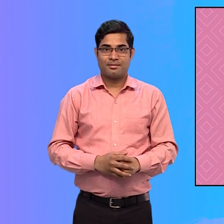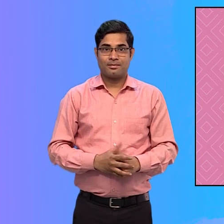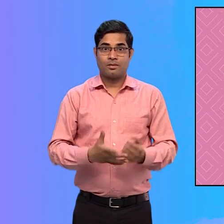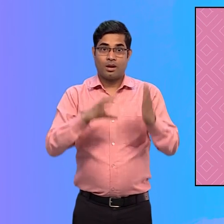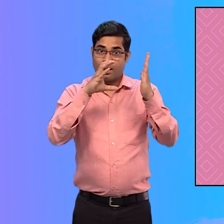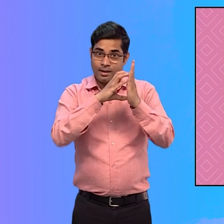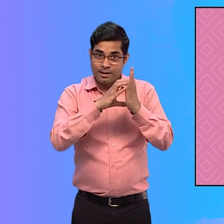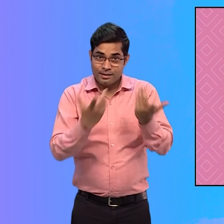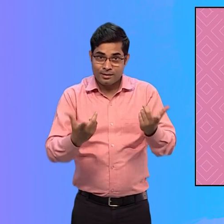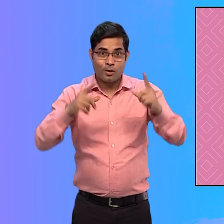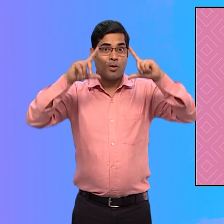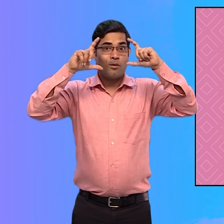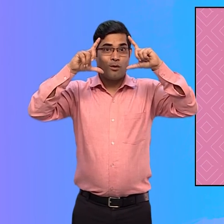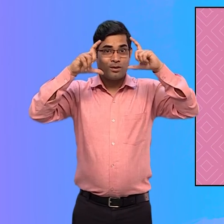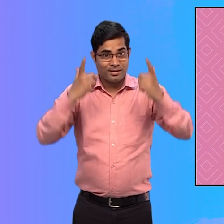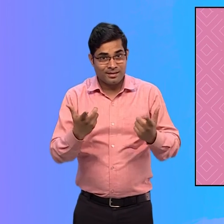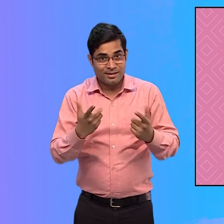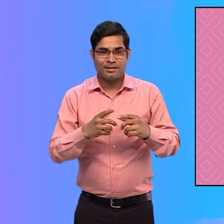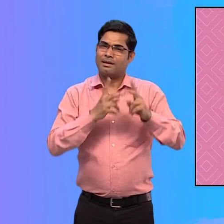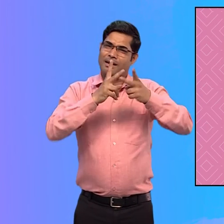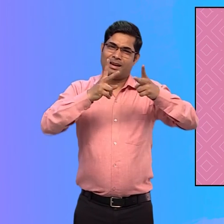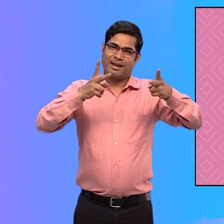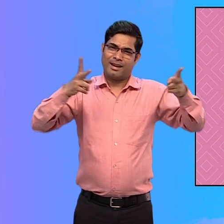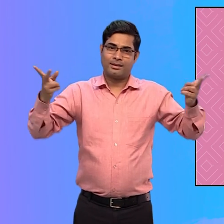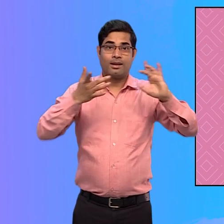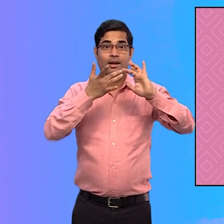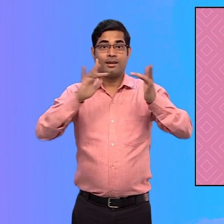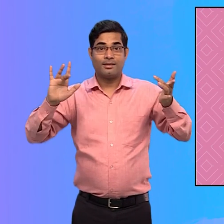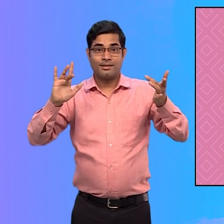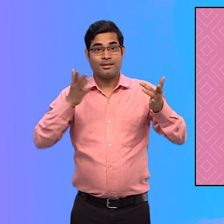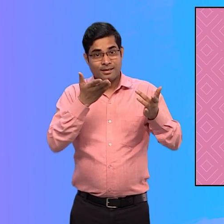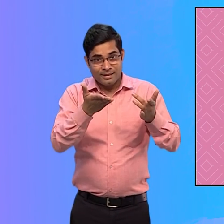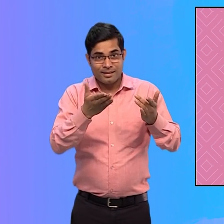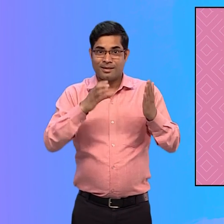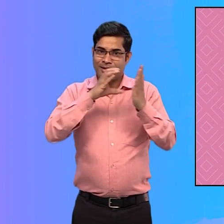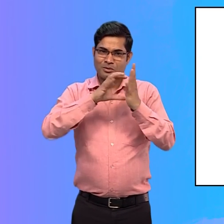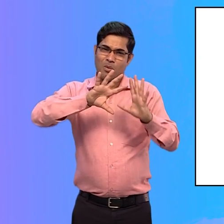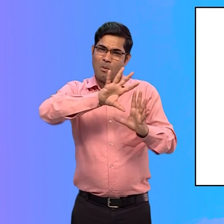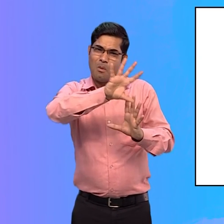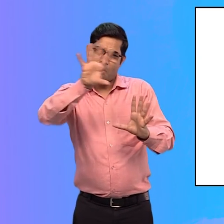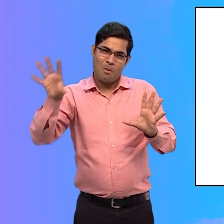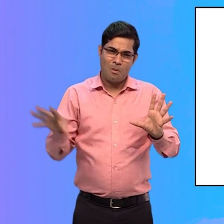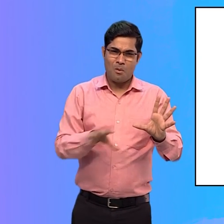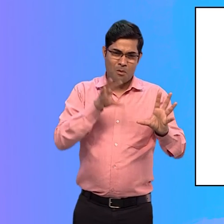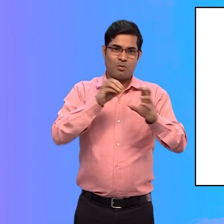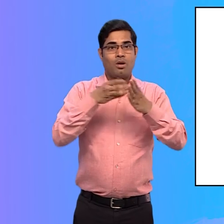ये सुविधा टेक्स्ट, छवी और अन्य वेब पेज सामगरी के आकार को बढ़ा